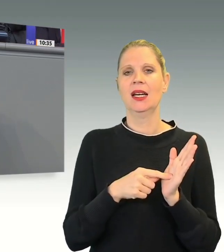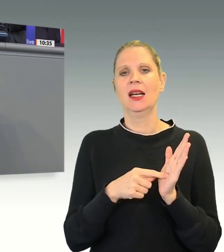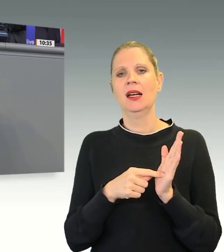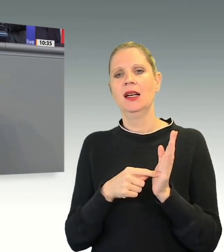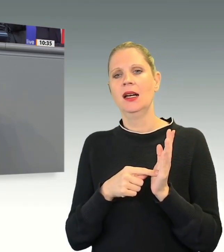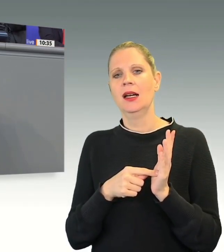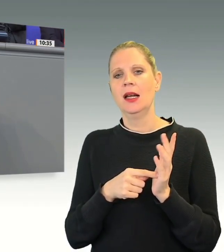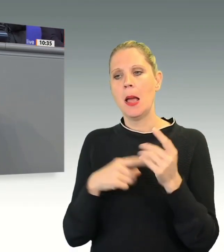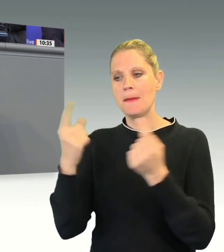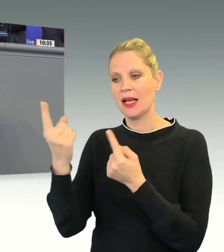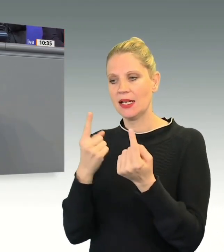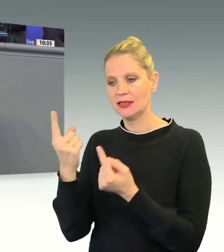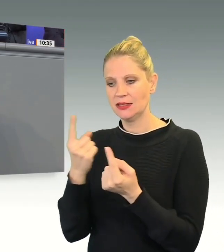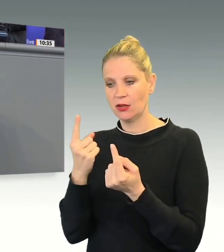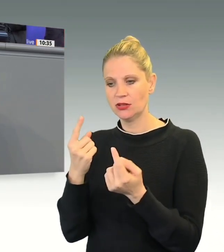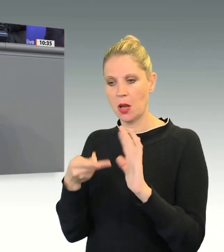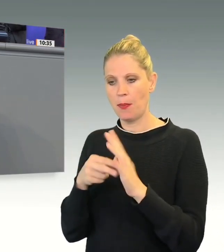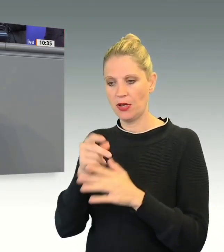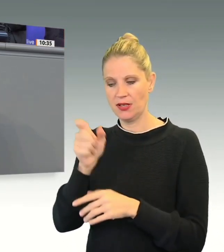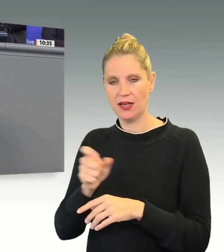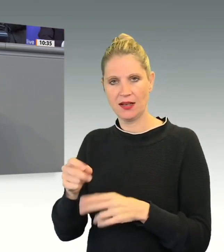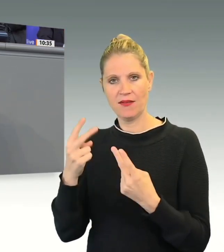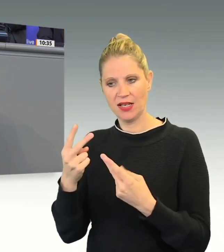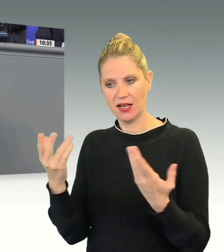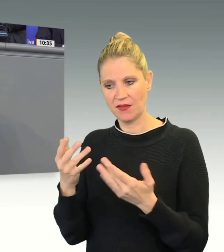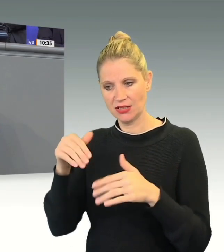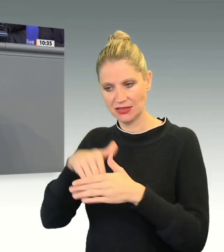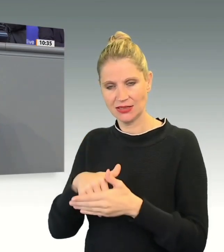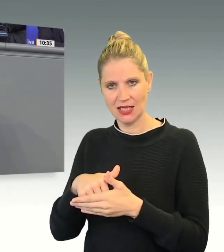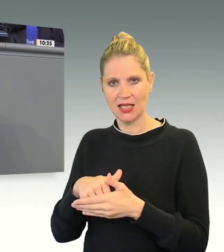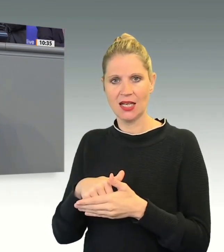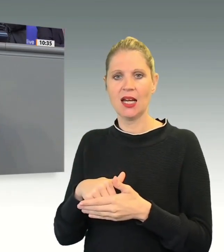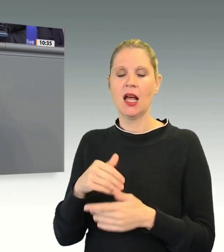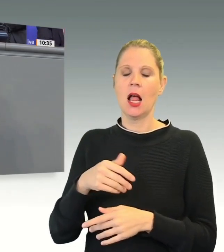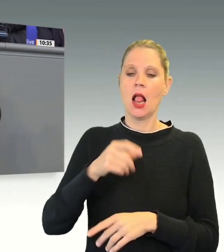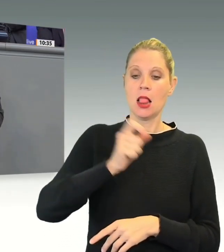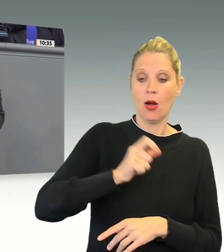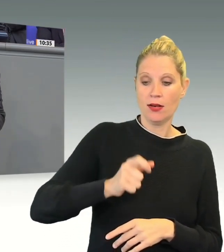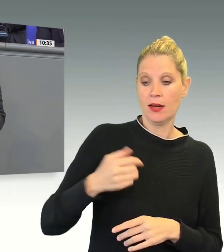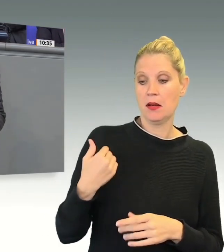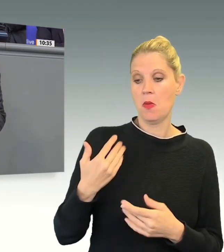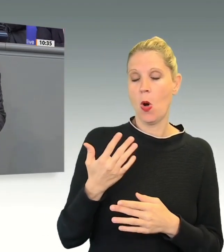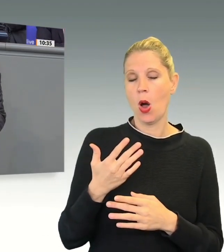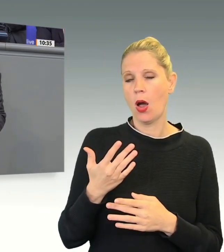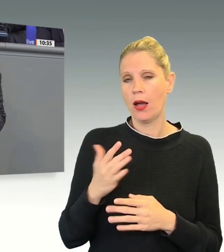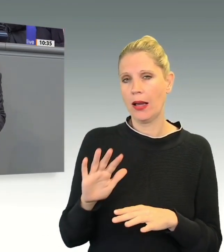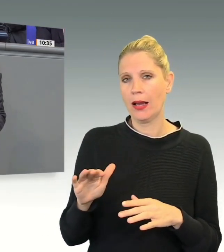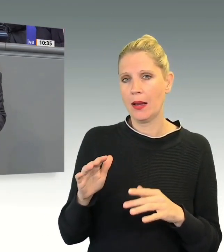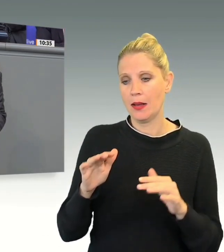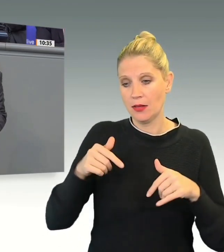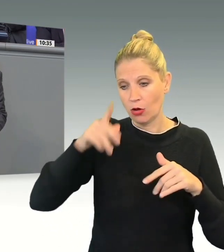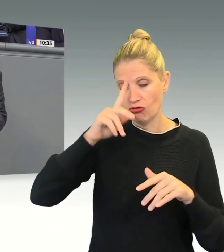Migrationspolitik ist die Rückkehr derer, die unter keinem rechtlichen Gesichtspunkt ein Bleiberecht in Deutschland haben.